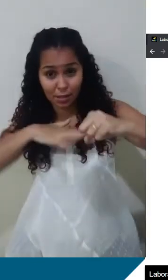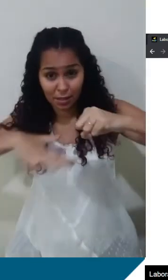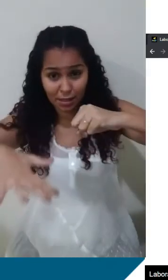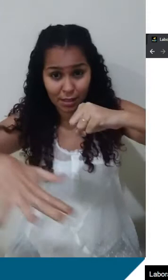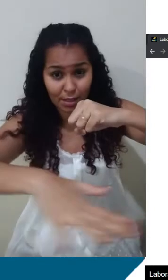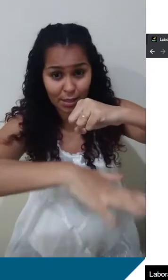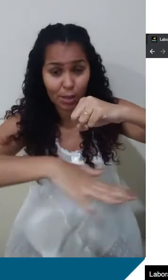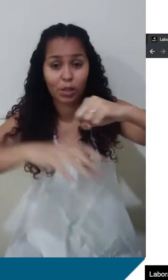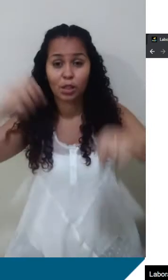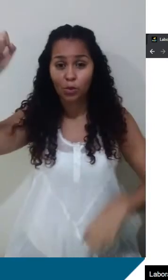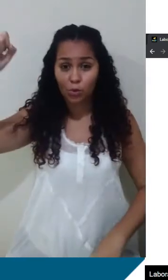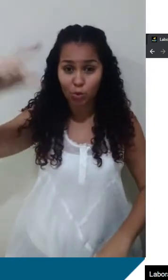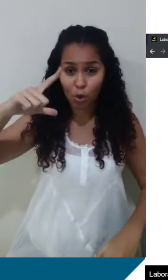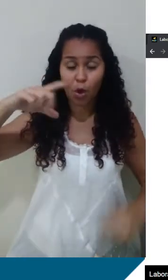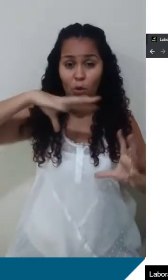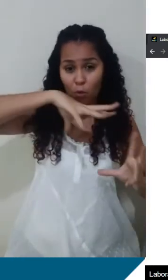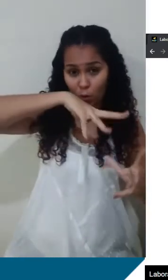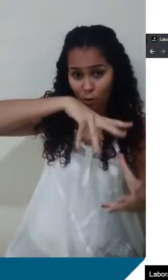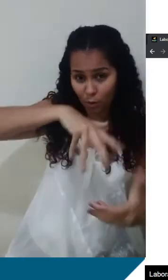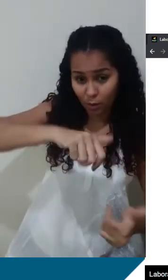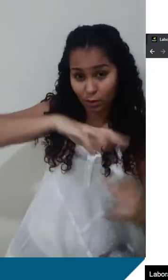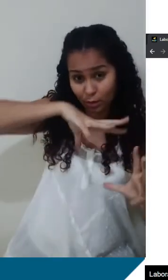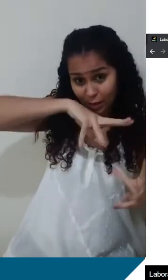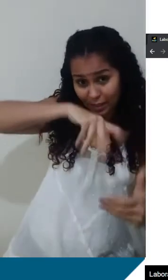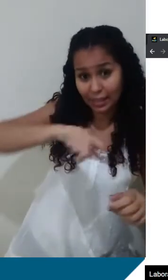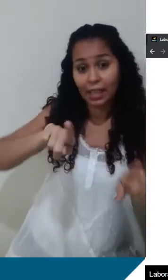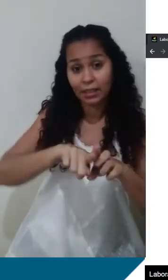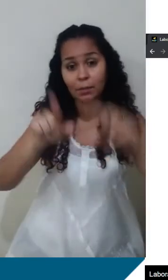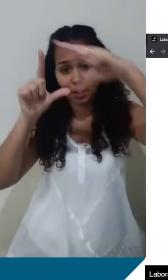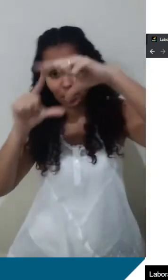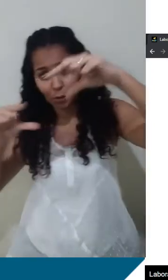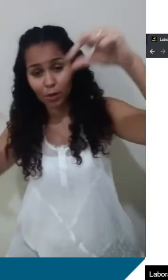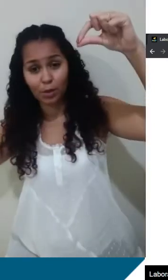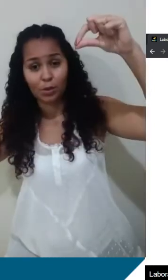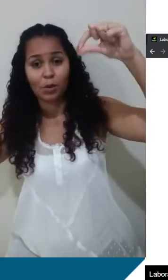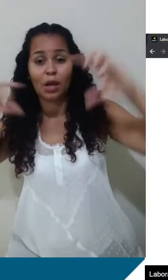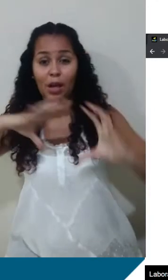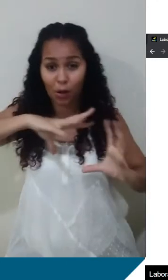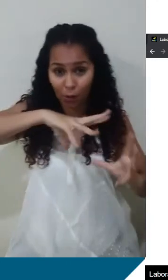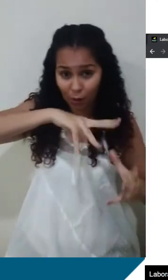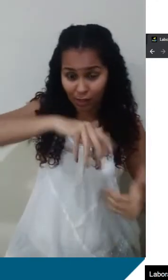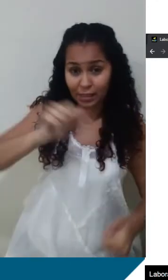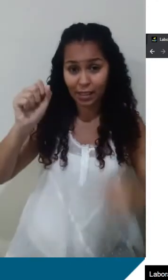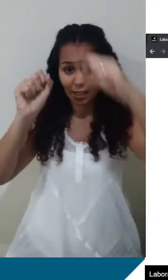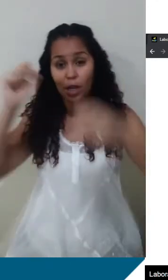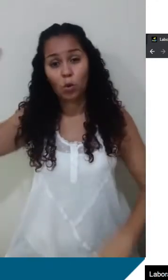Terra, da Terra com a Lua, da Terra com o Satélite e da Terra com o Sol e com a Lua. Você tem assim como a interação